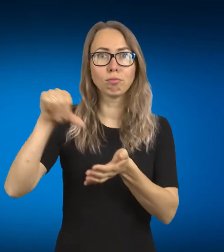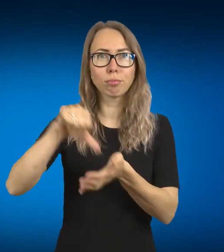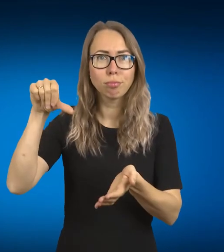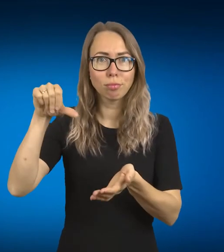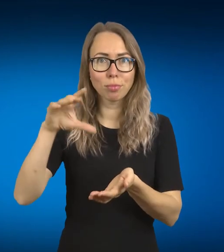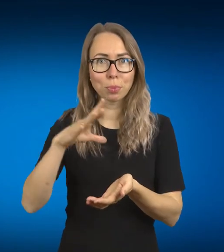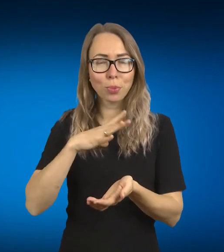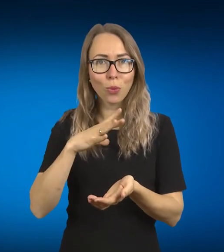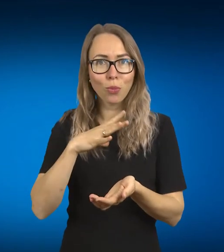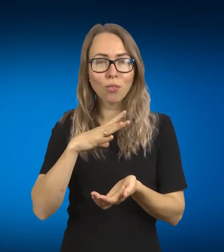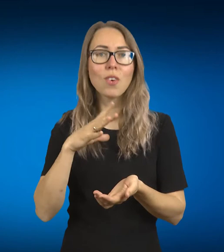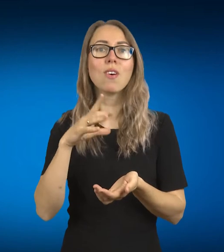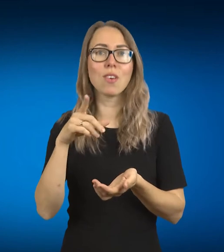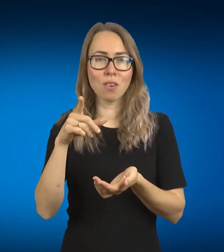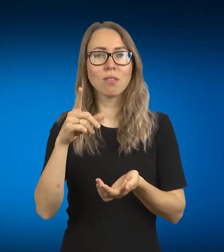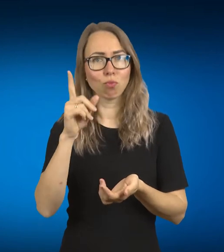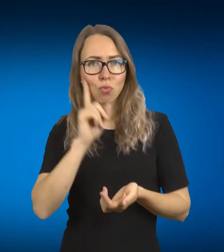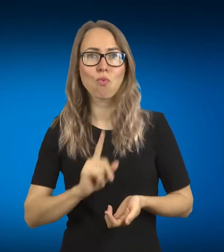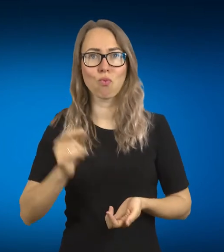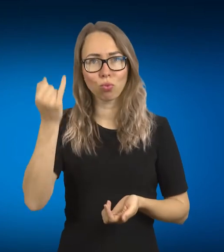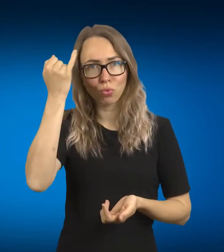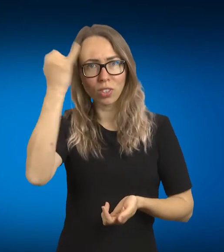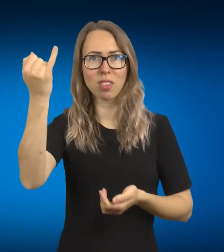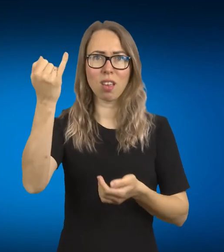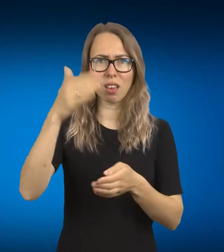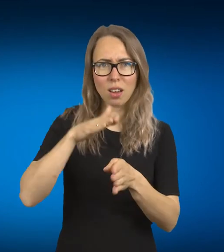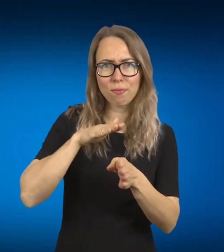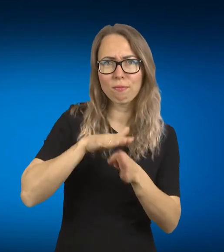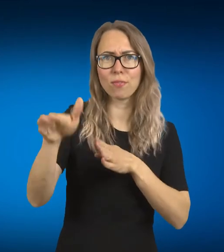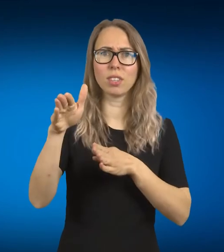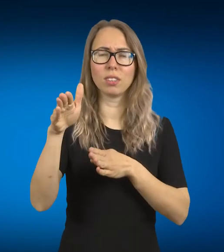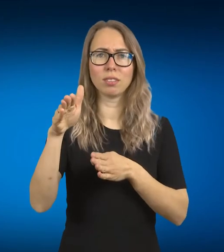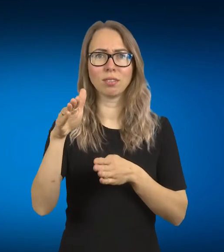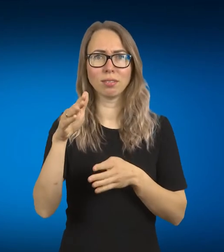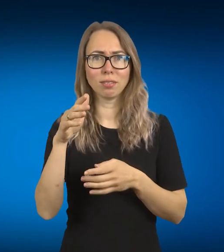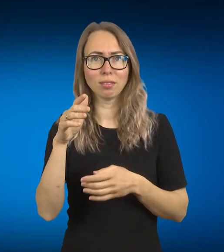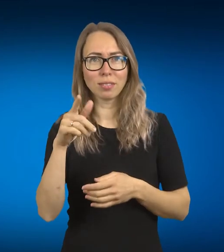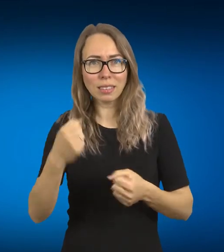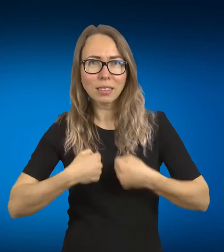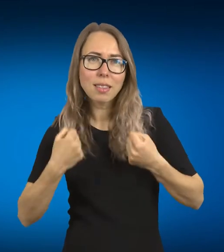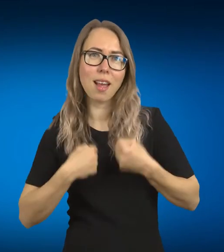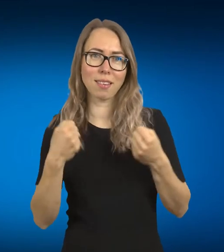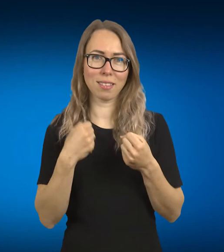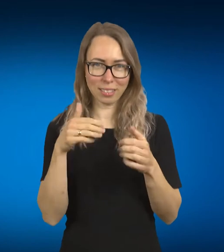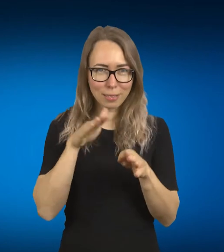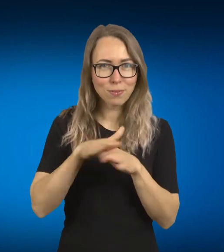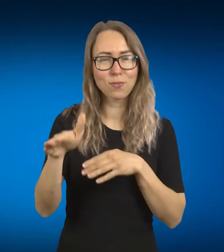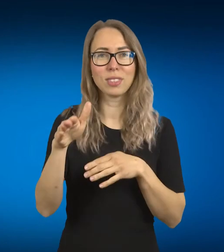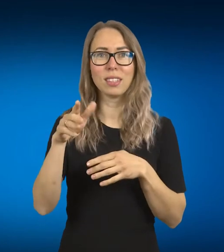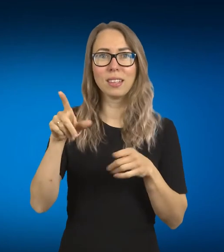aplikavai, kad jau nori vis dėl to dėti tą idėją ant salo, pasitikrinti, ar jinai bus atrinkta, ar jie patikės žmonės ir kas